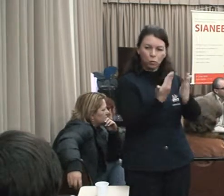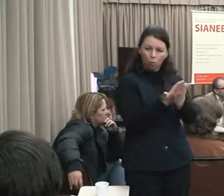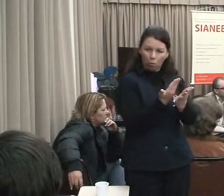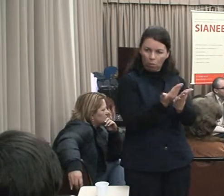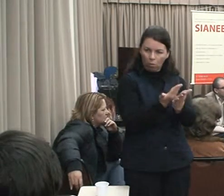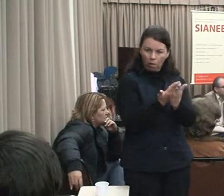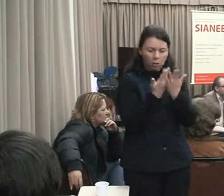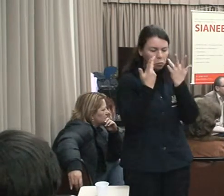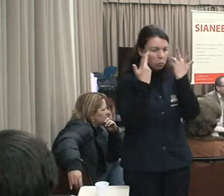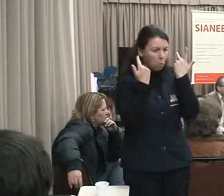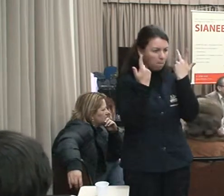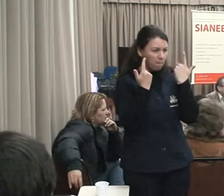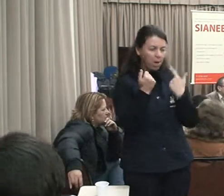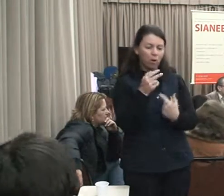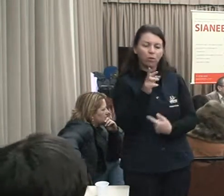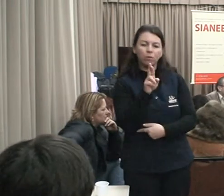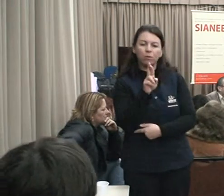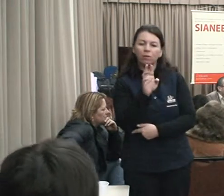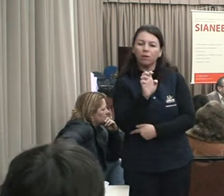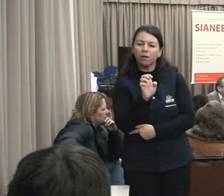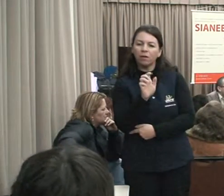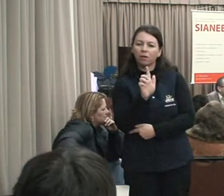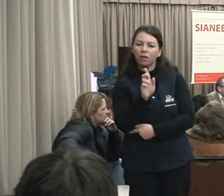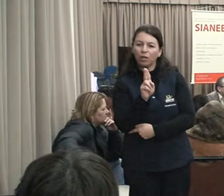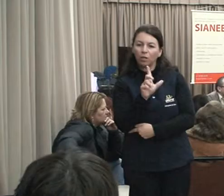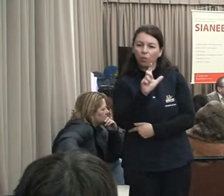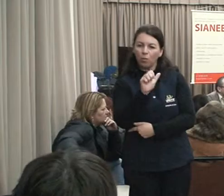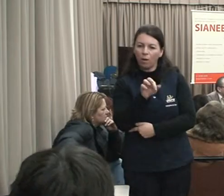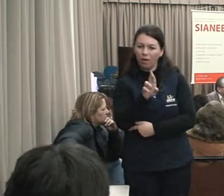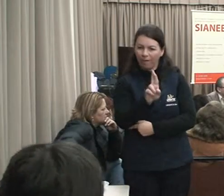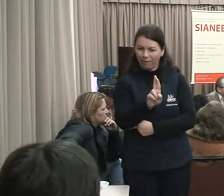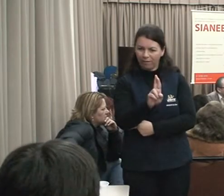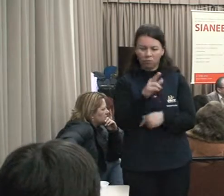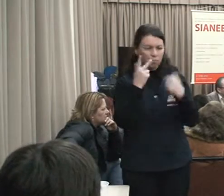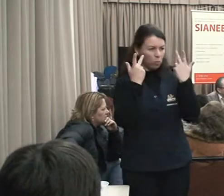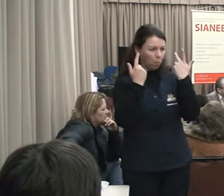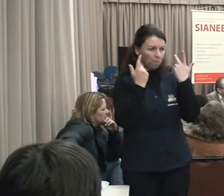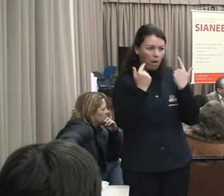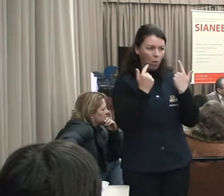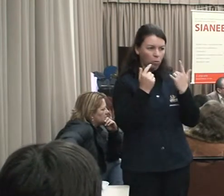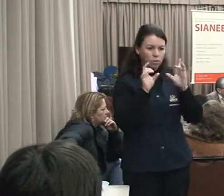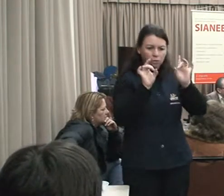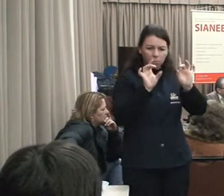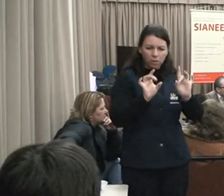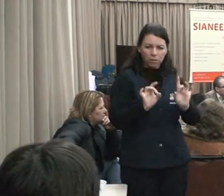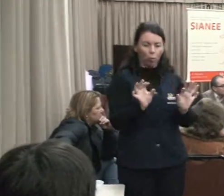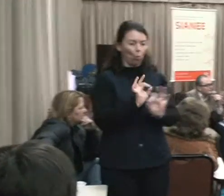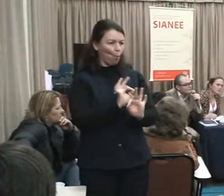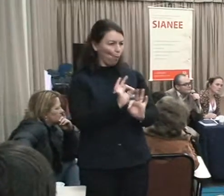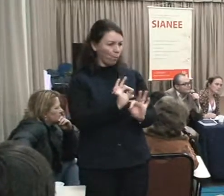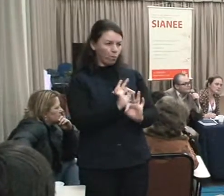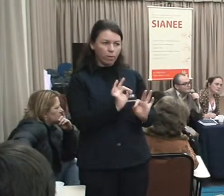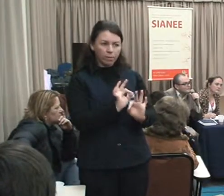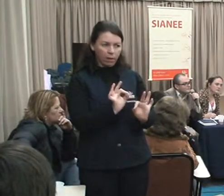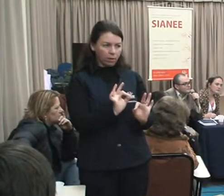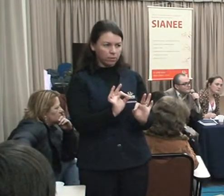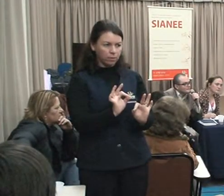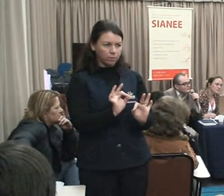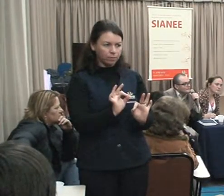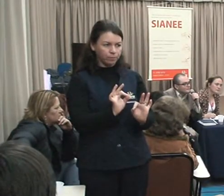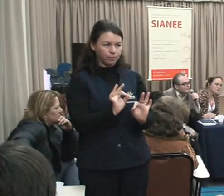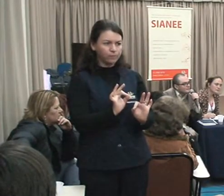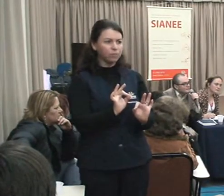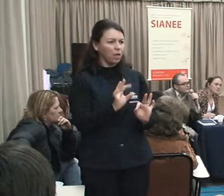estudo escolar, nato especial, e daí que eu